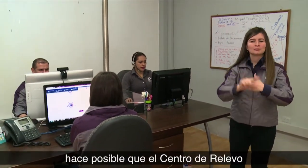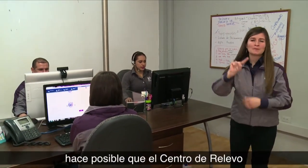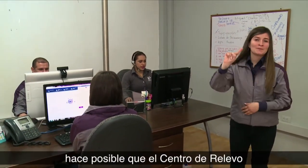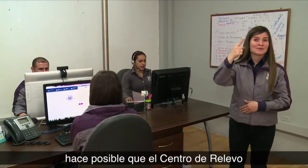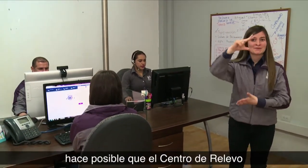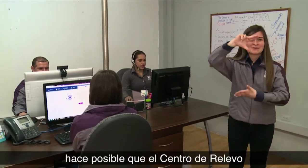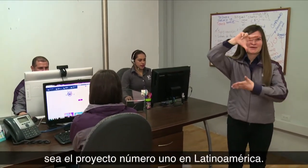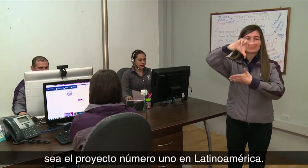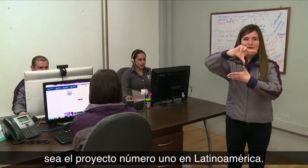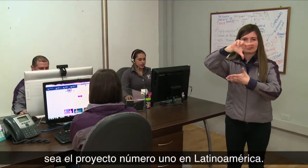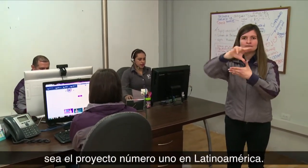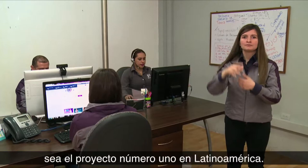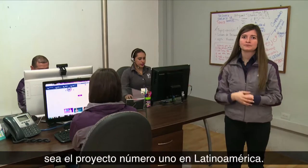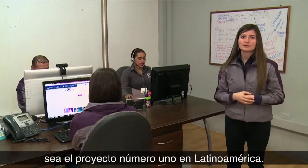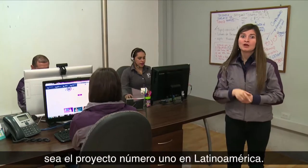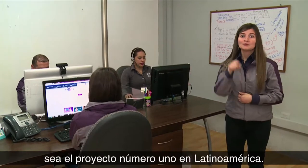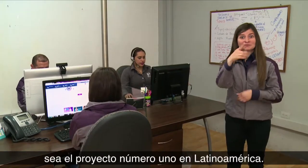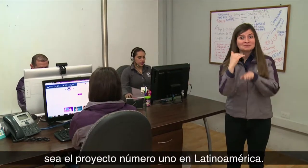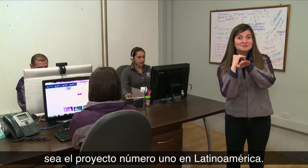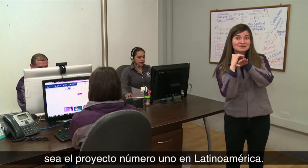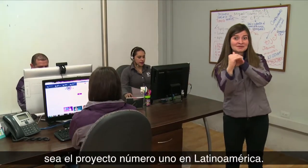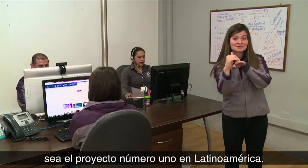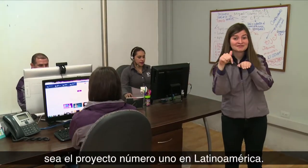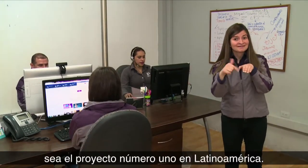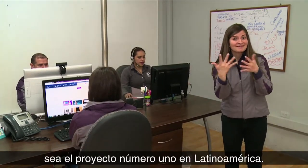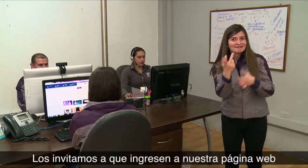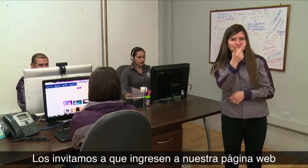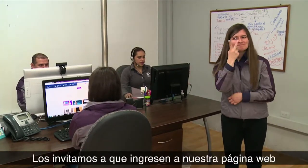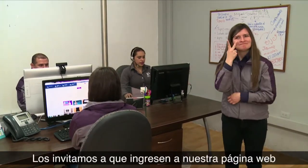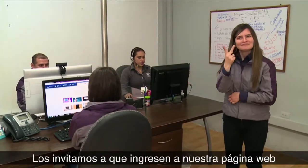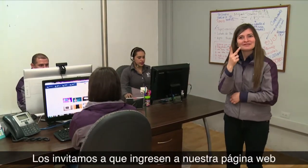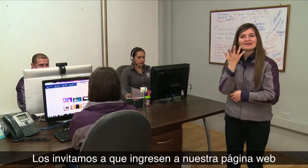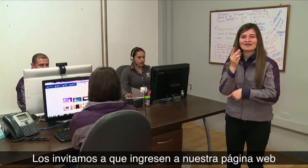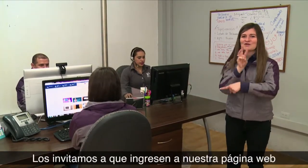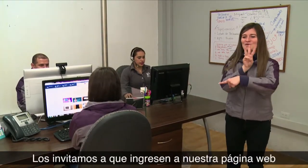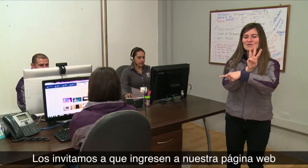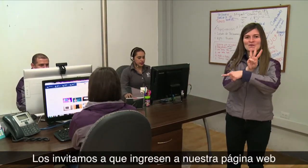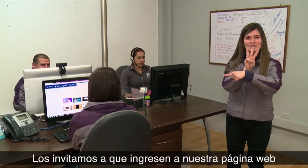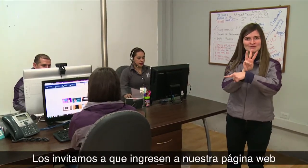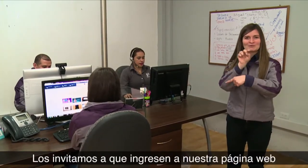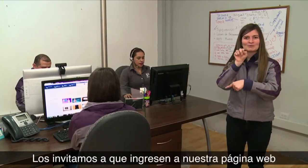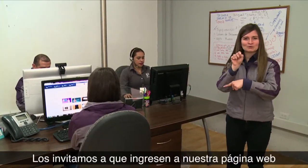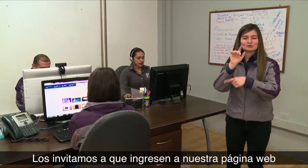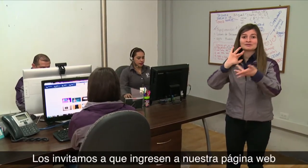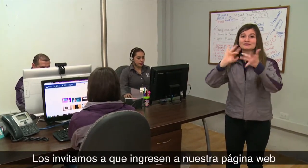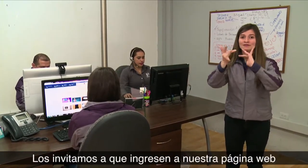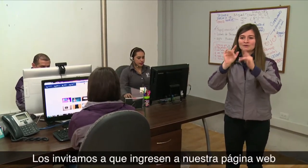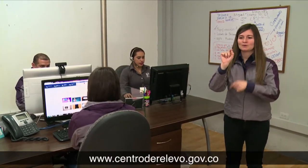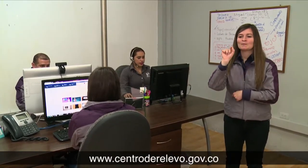centro de relevo sea el proyecto número uno en Latinoamérica. Los invitamos a que ingresen a nuestra página web www